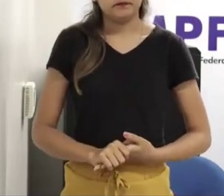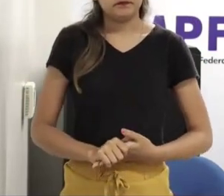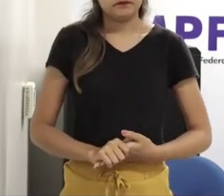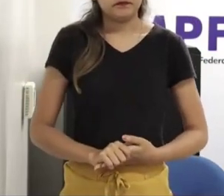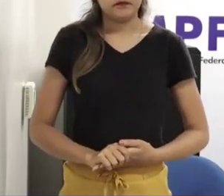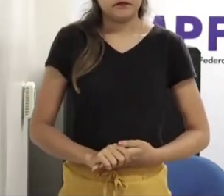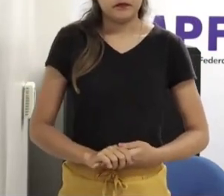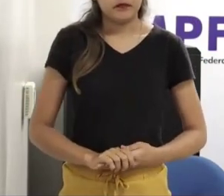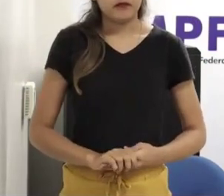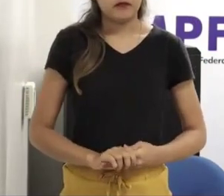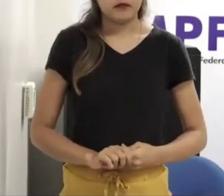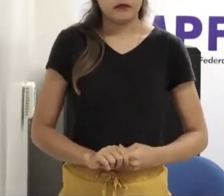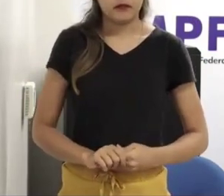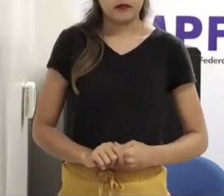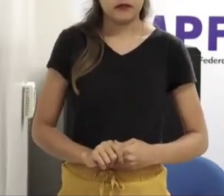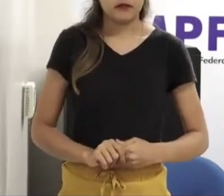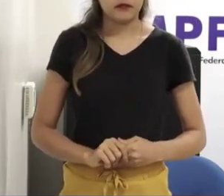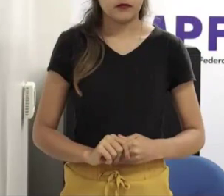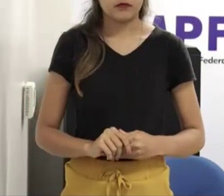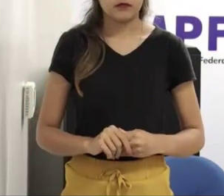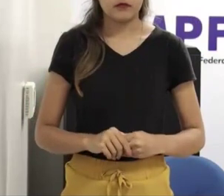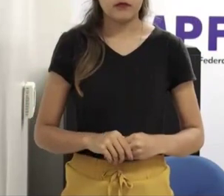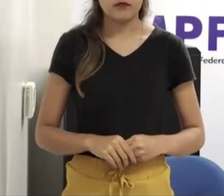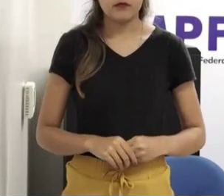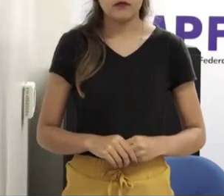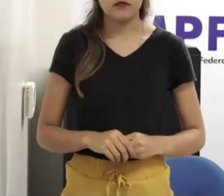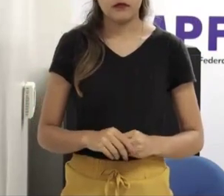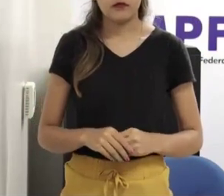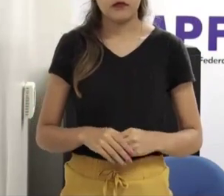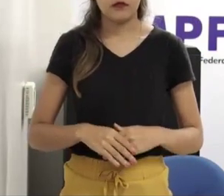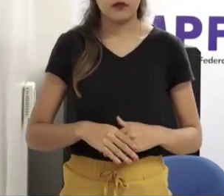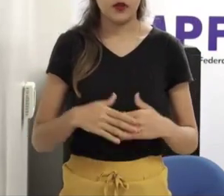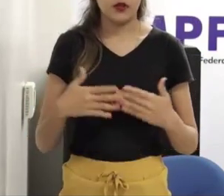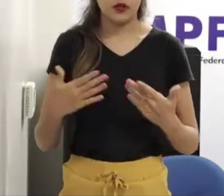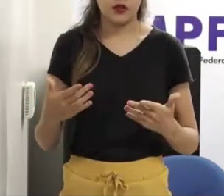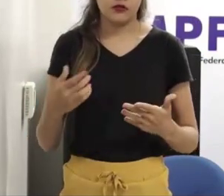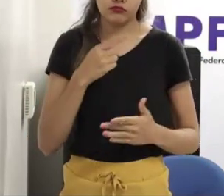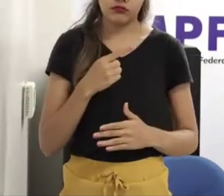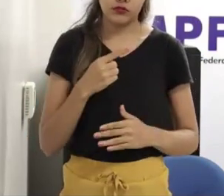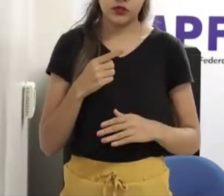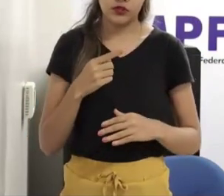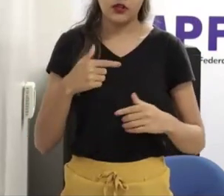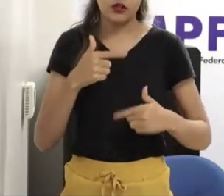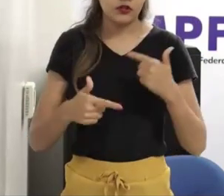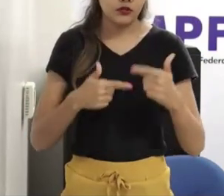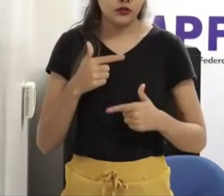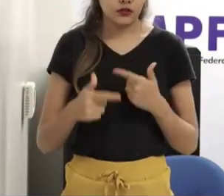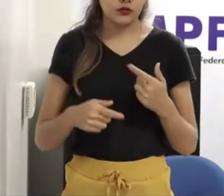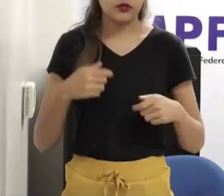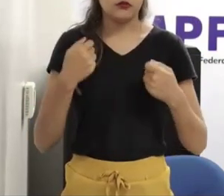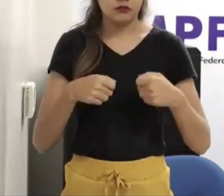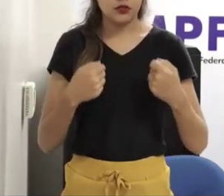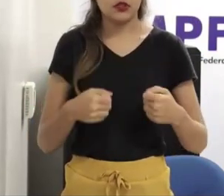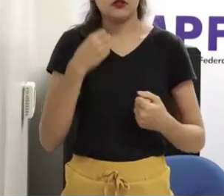prosseguimento a queixa, né? Porque se eu sei de um crime, eu tenho que, mas tem um certo timing, para preparar todo mundo, por que? Senão isso